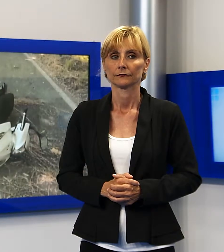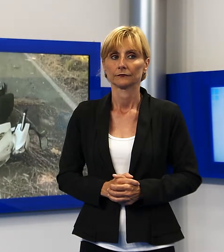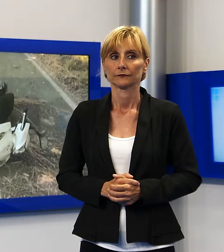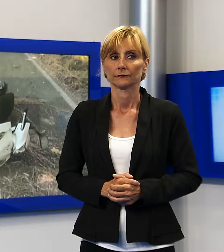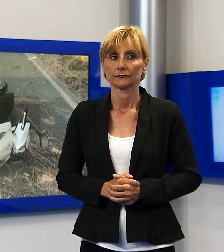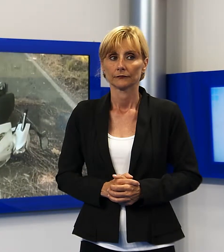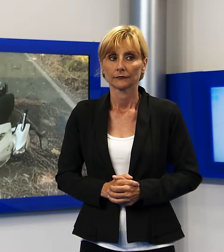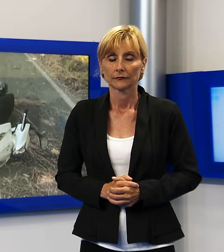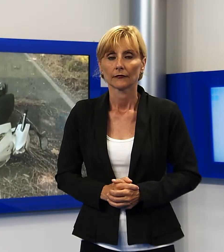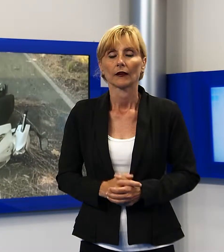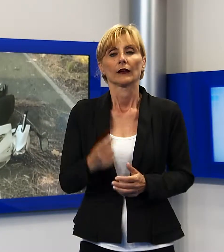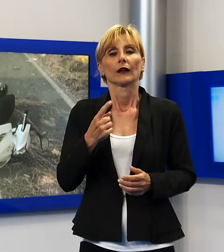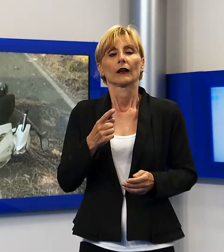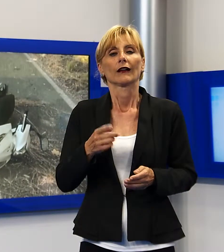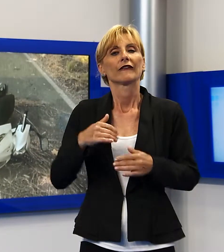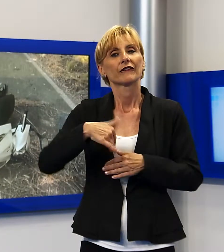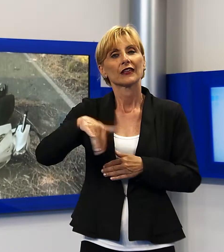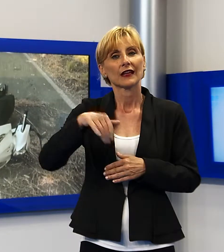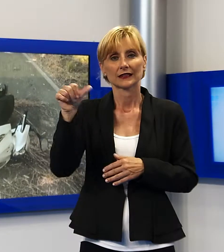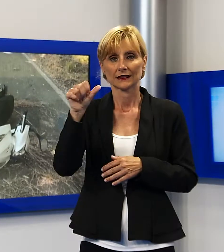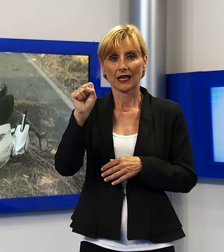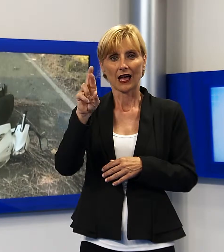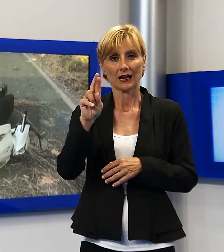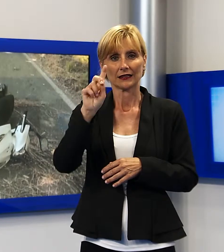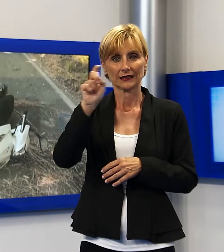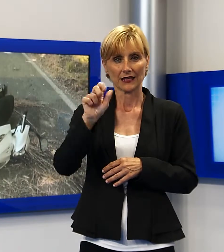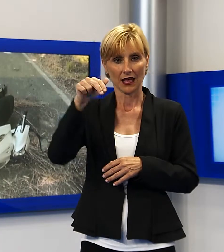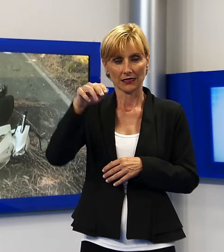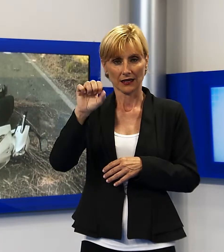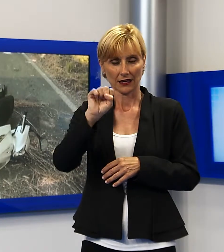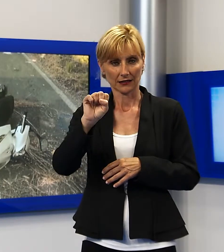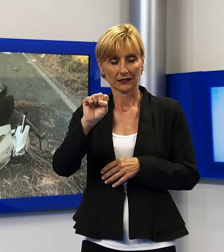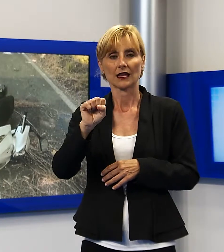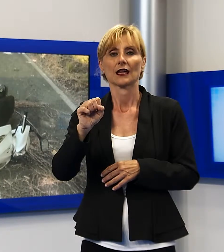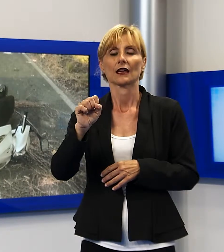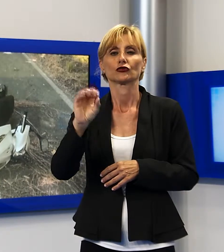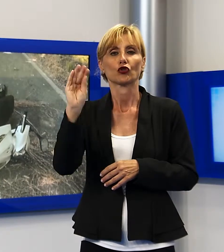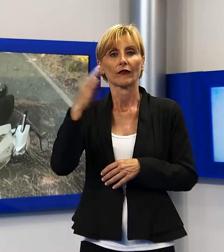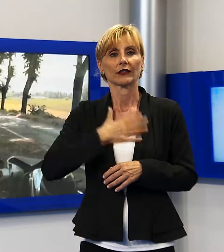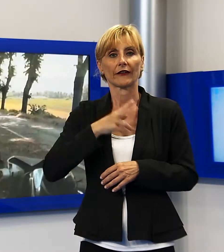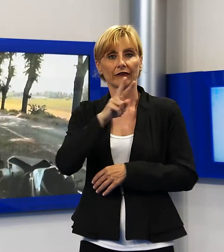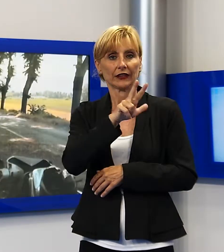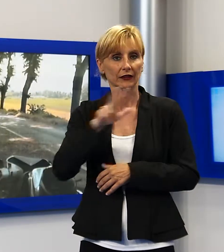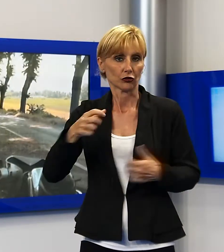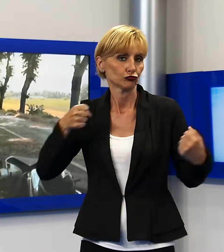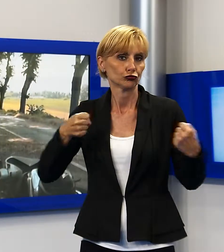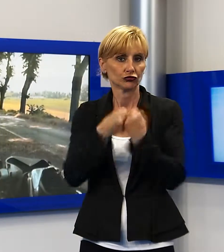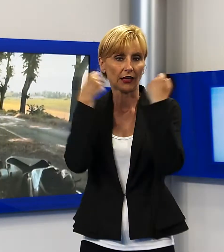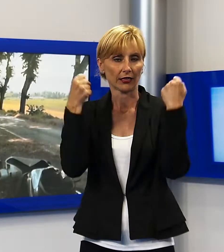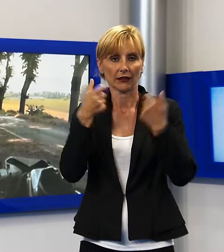Grave dopo uno scontro sulla Sarzanese, un giovane di 23 anni di Bozzano è stato trasportato in codice rosso all'ospedale